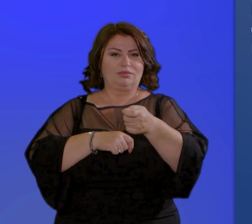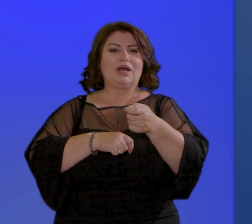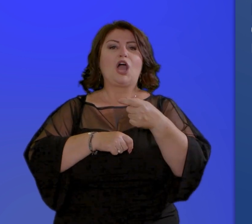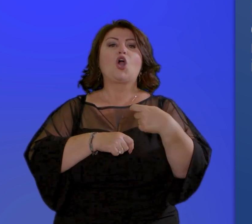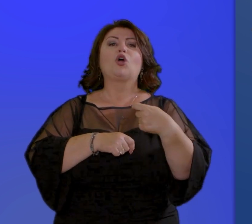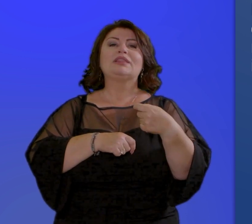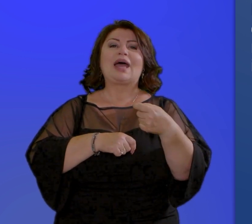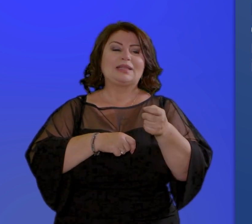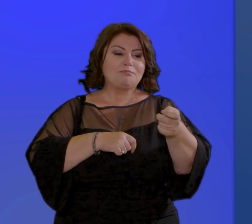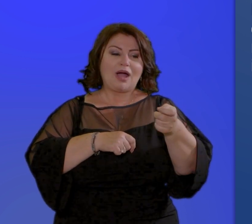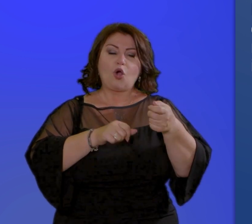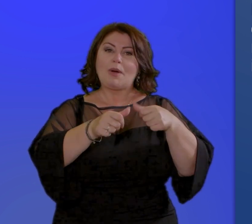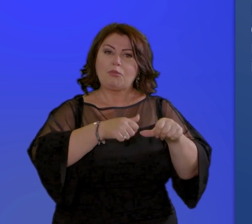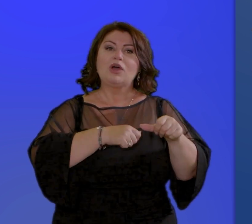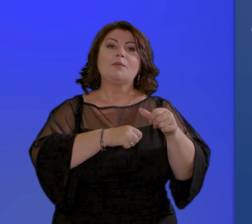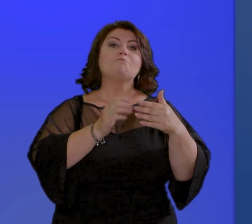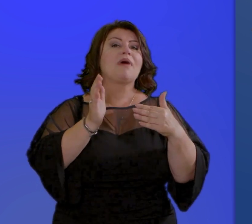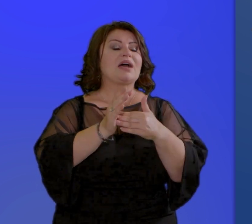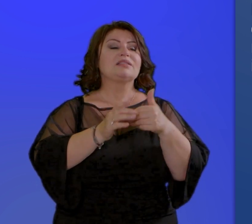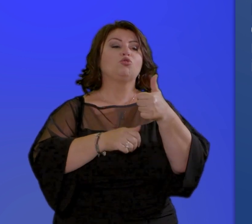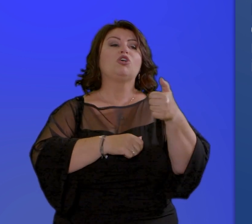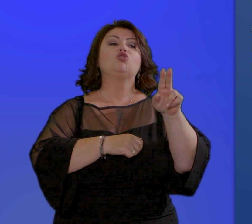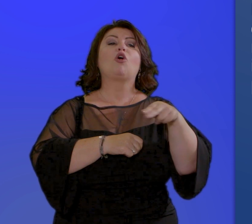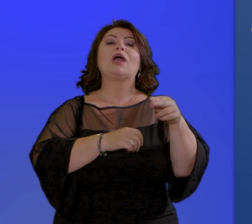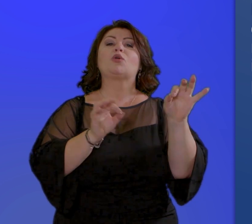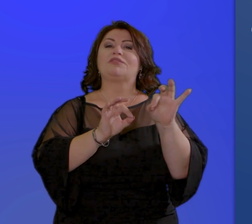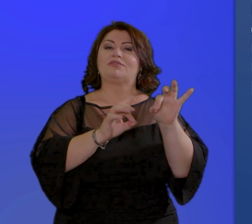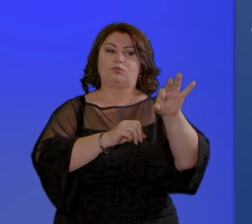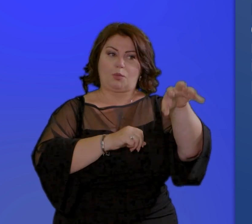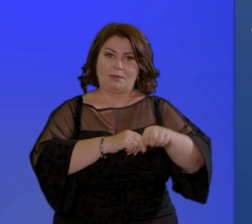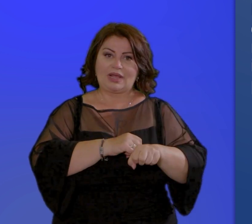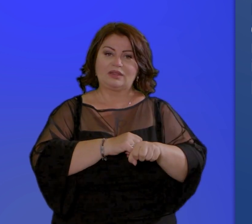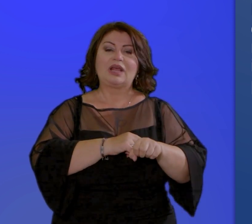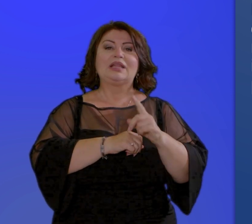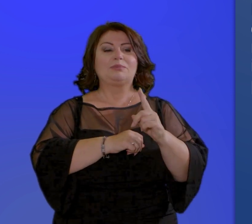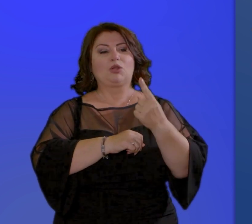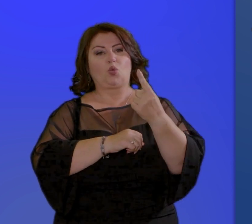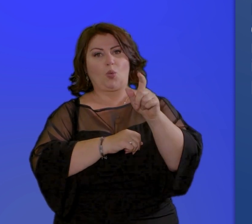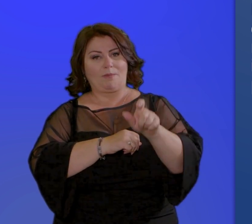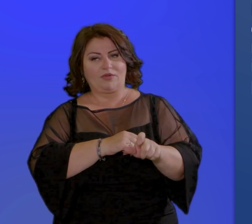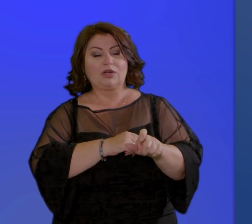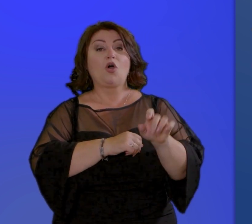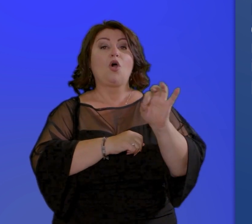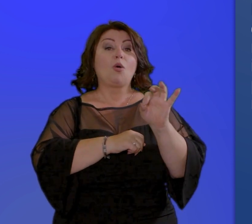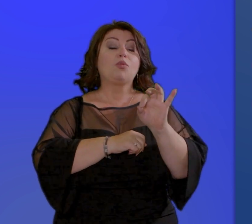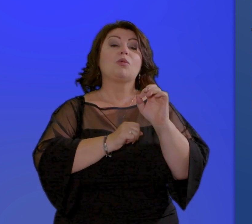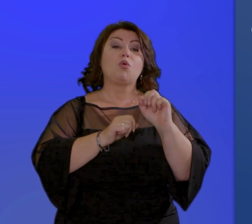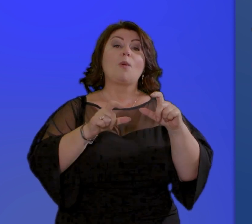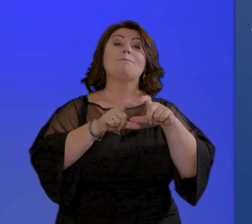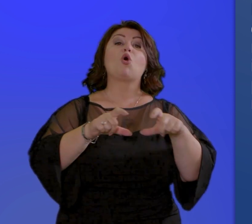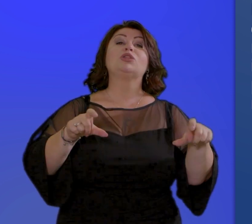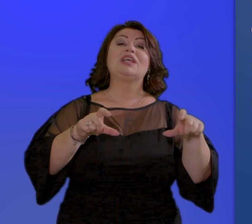singolo individuo effettuare un bonifico mensile per pagare la rata dell'affitto o la rata del mutuo